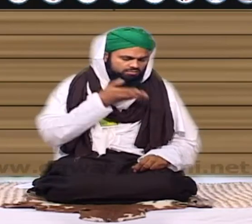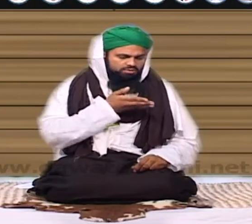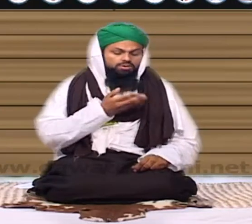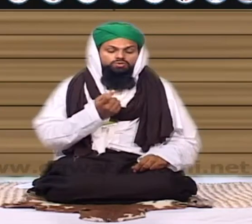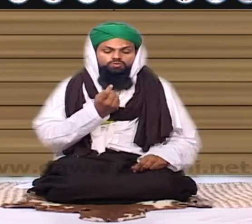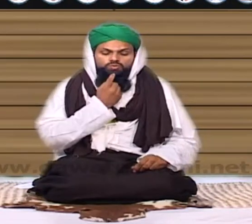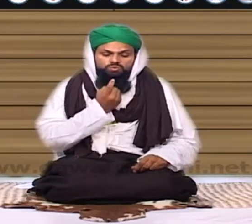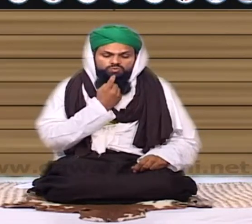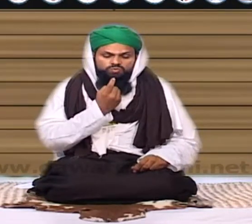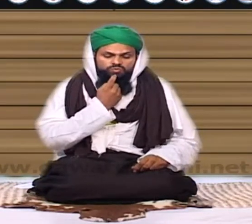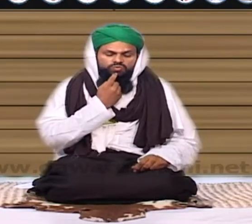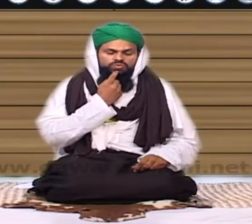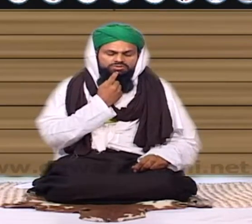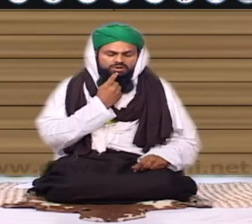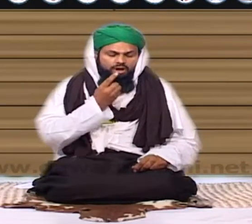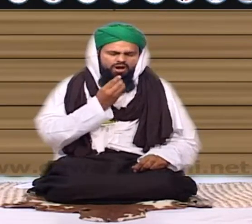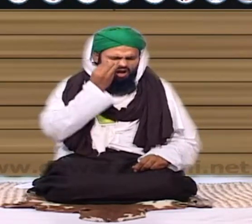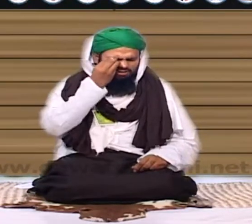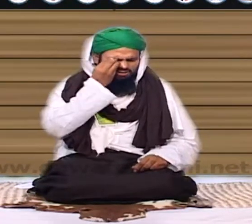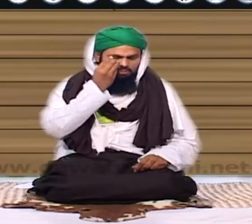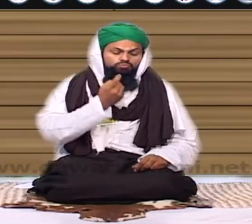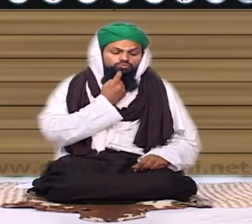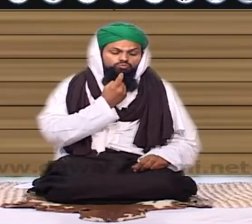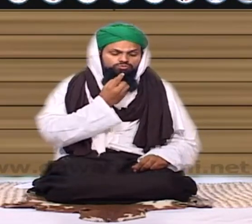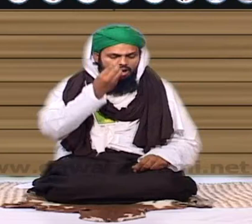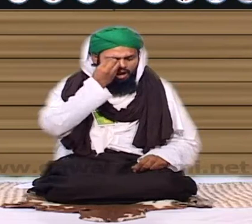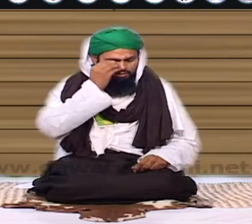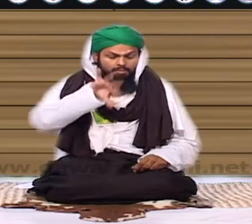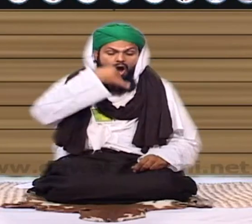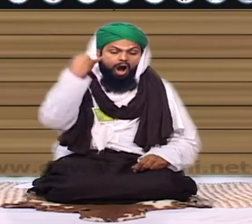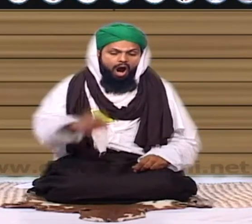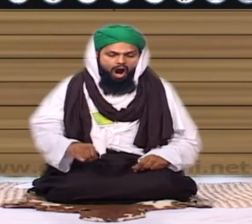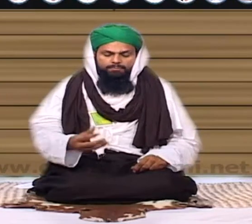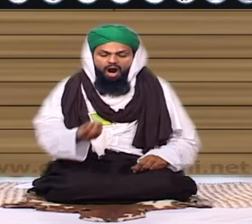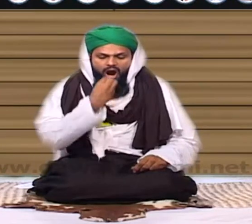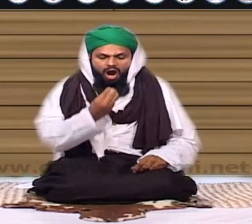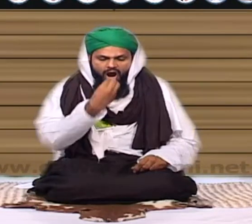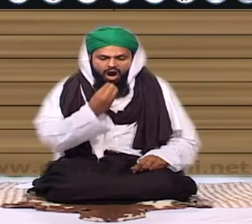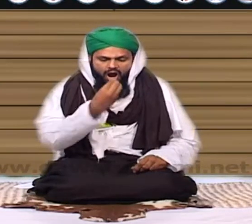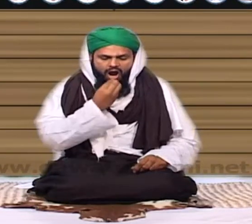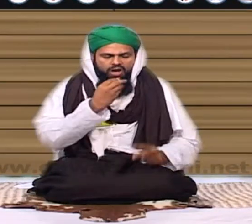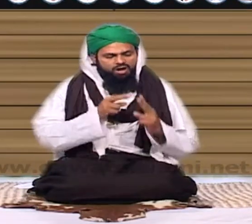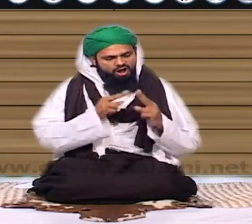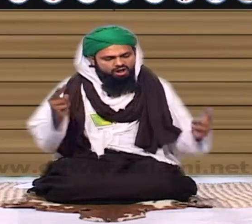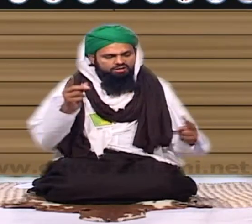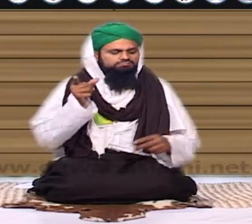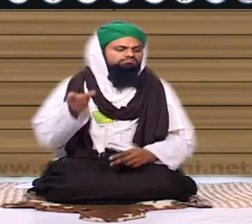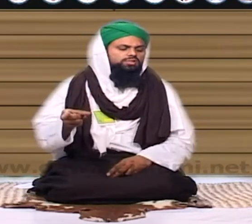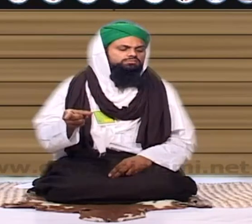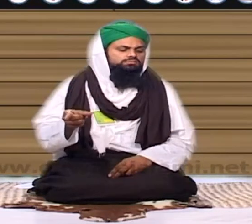جھوٹی بس میں کھایا کرتا تھا اور رزقِ حرام کماتا تھا حرام کی روزی کماتا تھا پھر میں